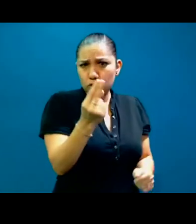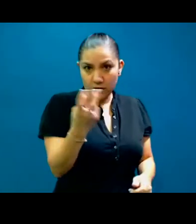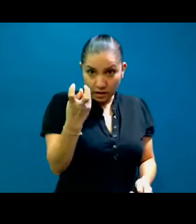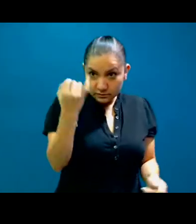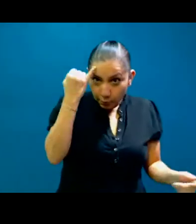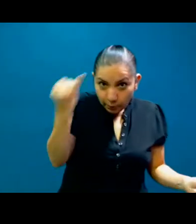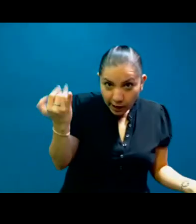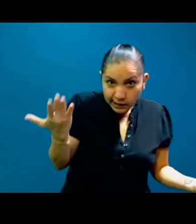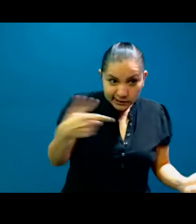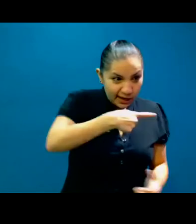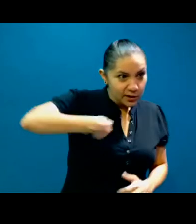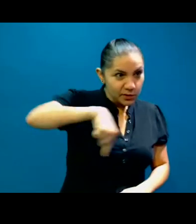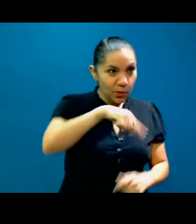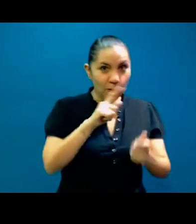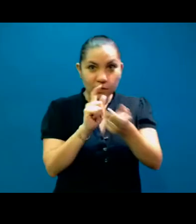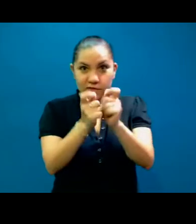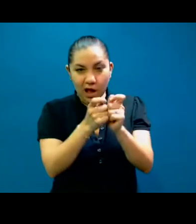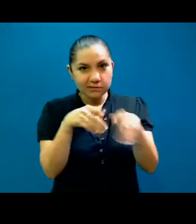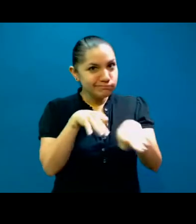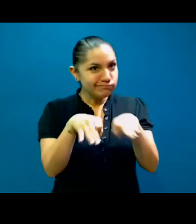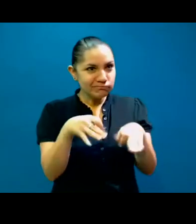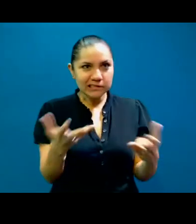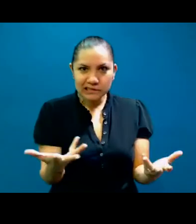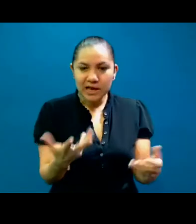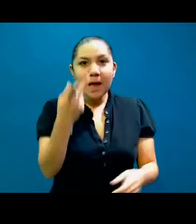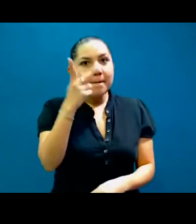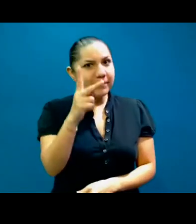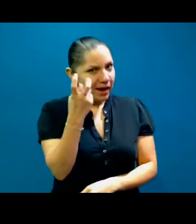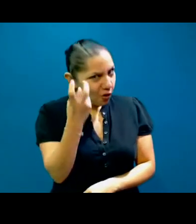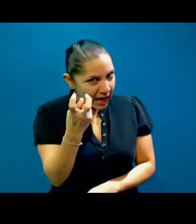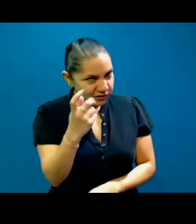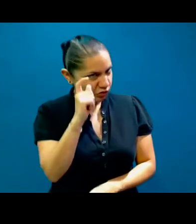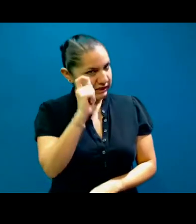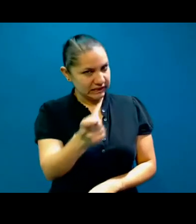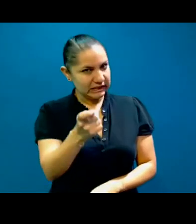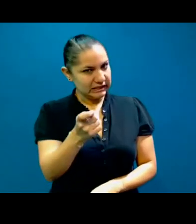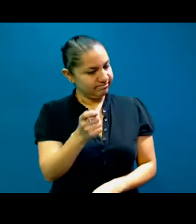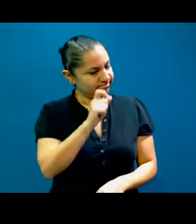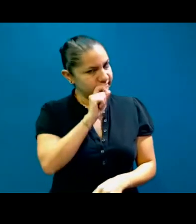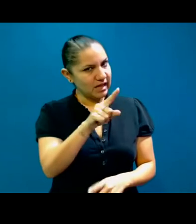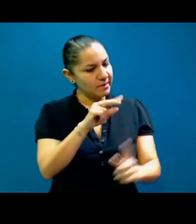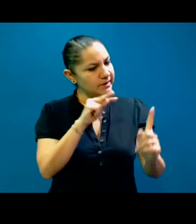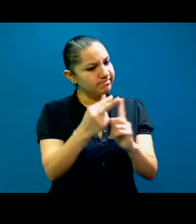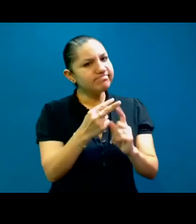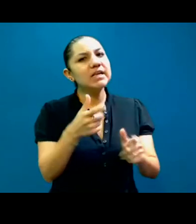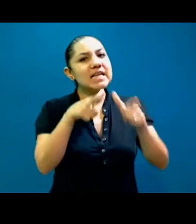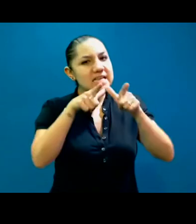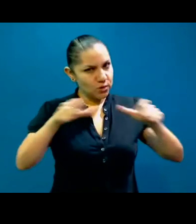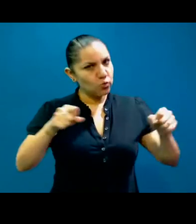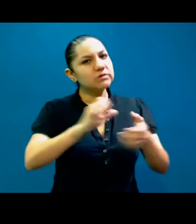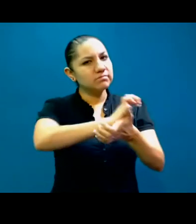pero es un tema de discriminación lingüística, porque aquí en México, según estudios de la entidad de competitividad,